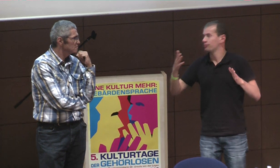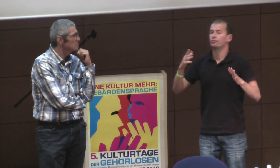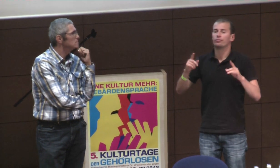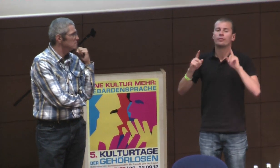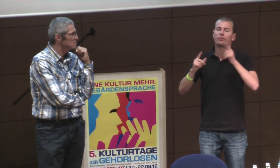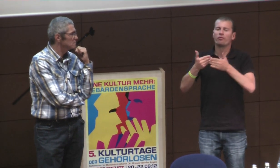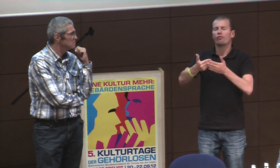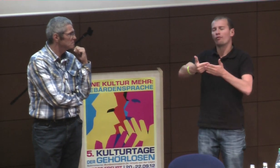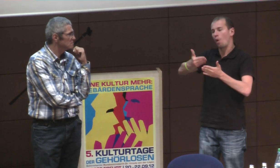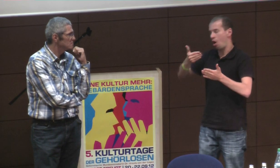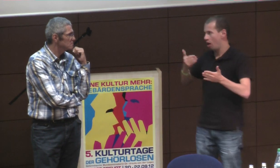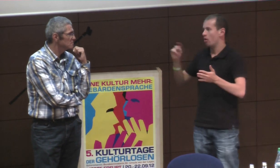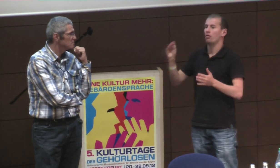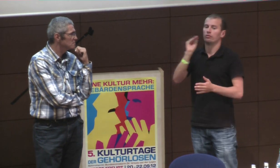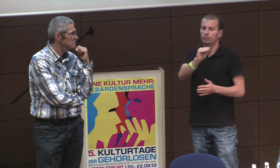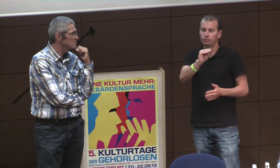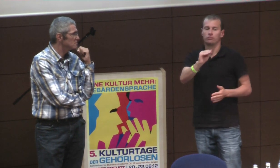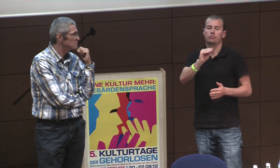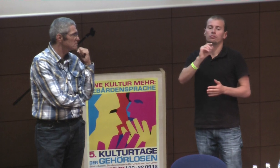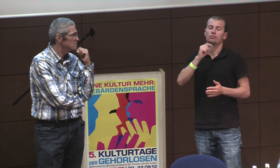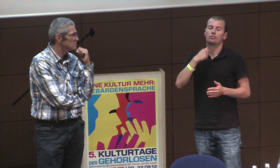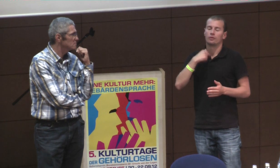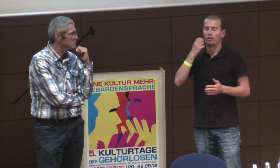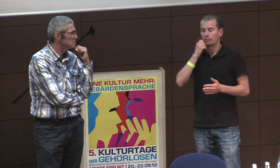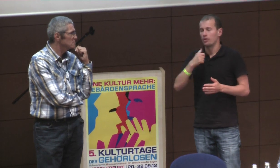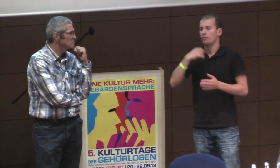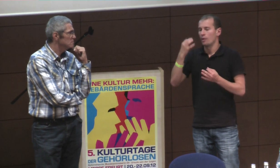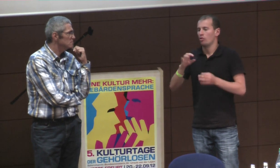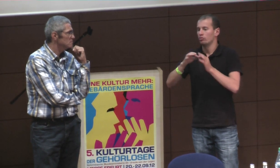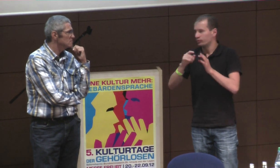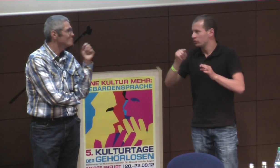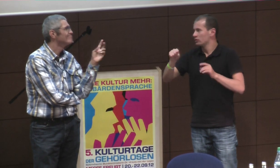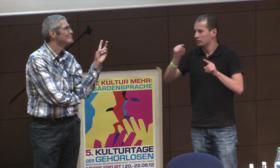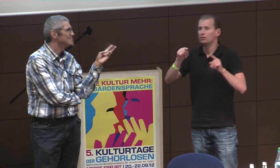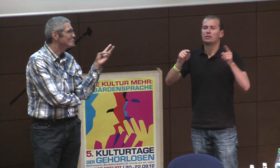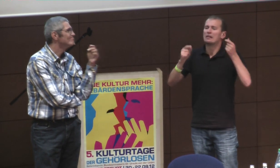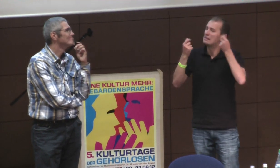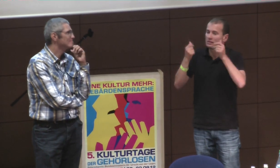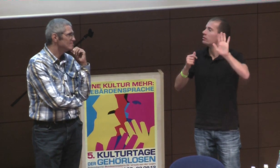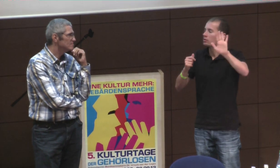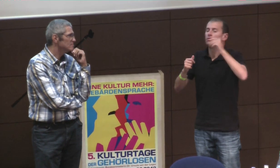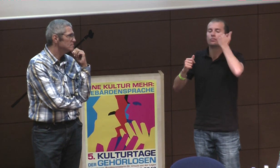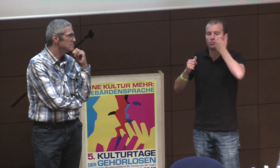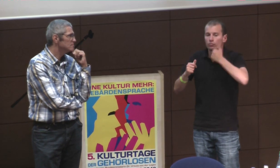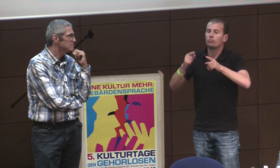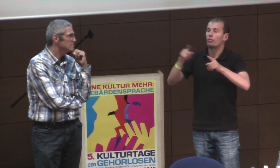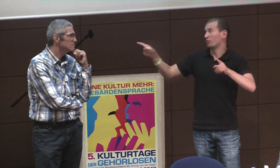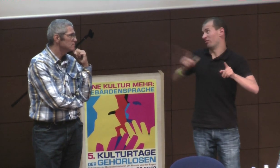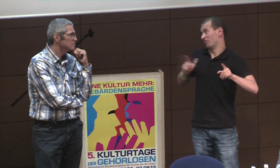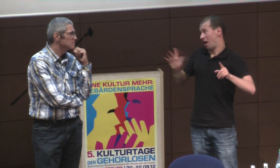kommt, dann ist das natürlich schwierig, weil, äh, äh, viele Ausgaben entstehen, äh, ähm, äh, eingeplant ist, was man dann,